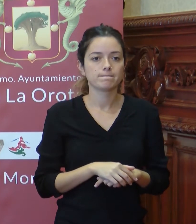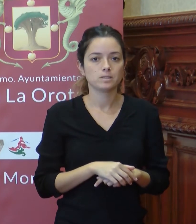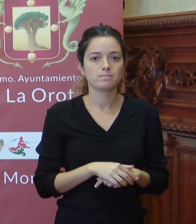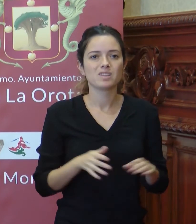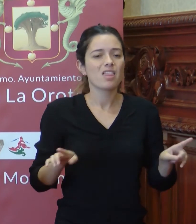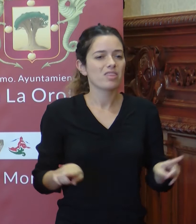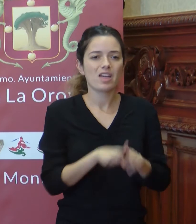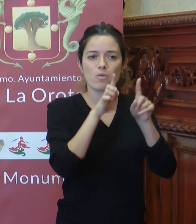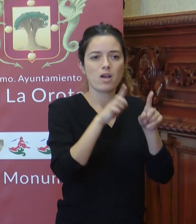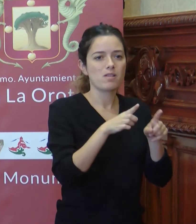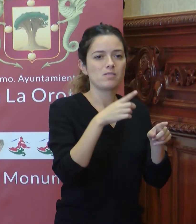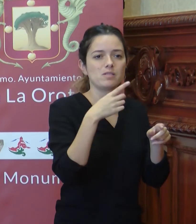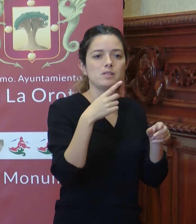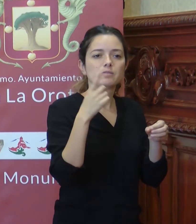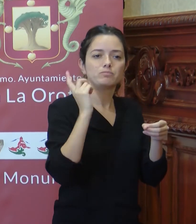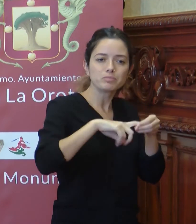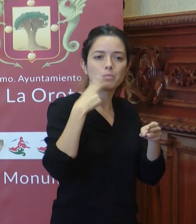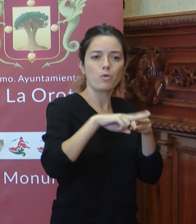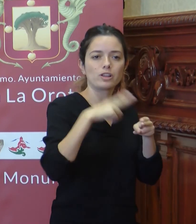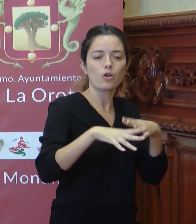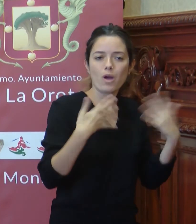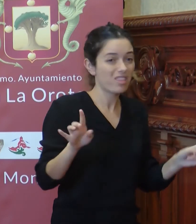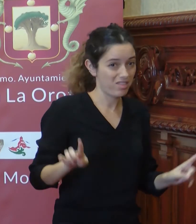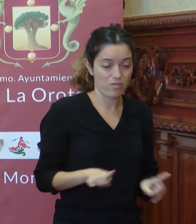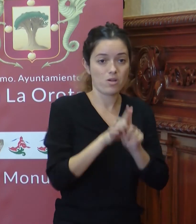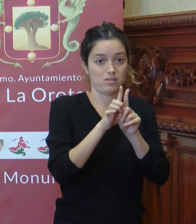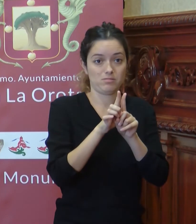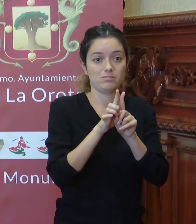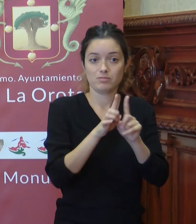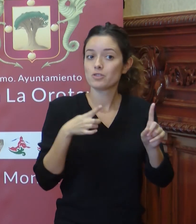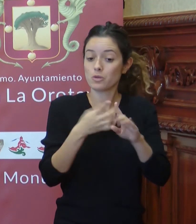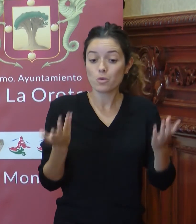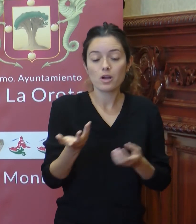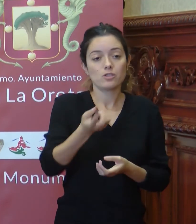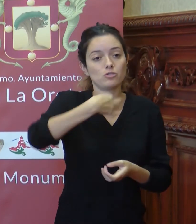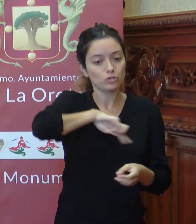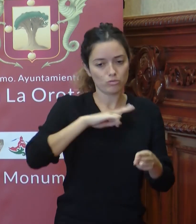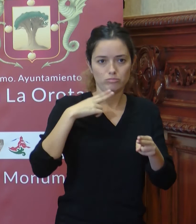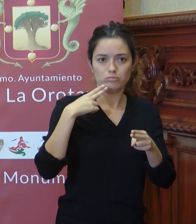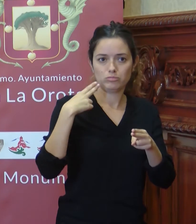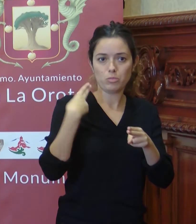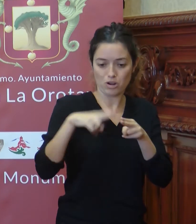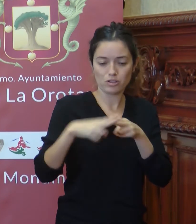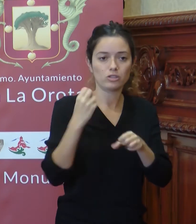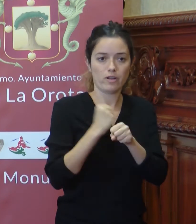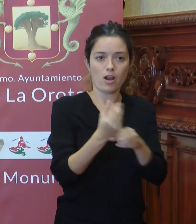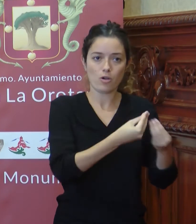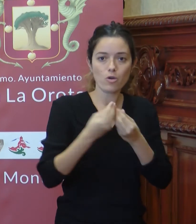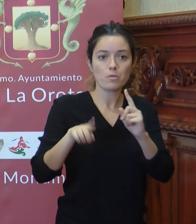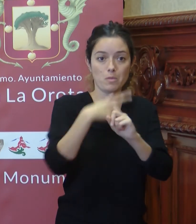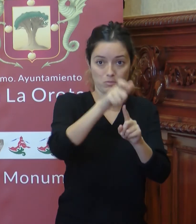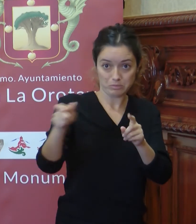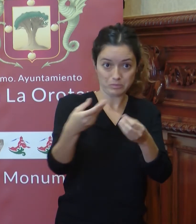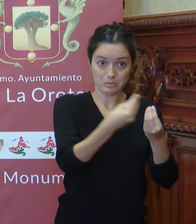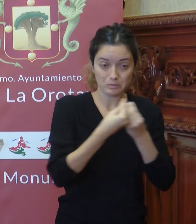cualquier color político. Siendo conscientes de que solo trabajando de manera conjunta, implicando a toda la ciudadanía, conseguiremos lograr nuestro